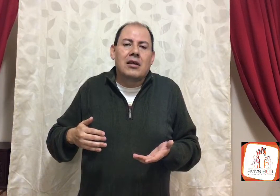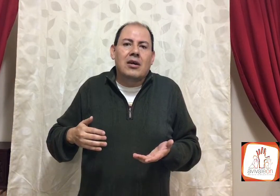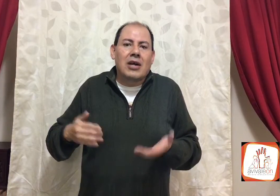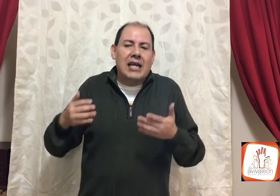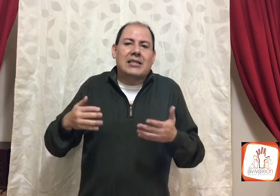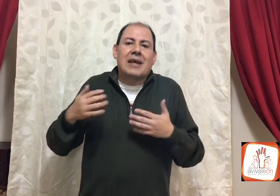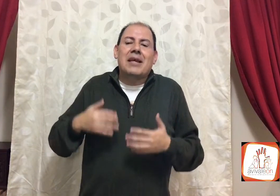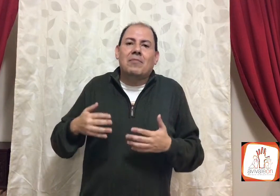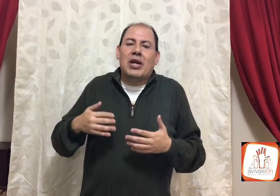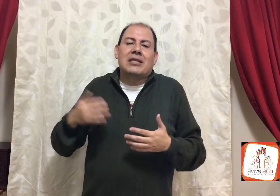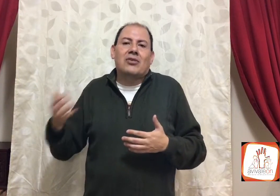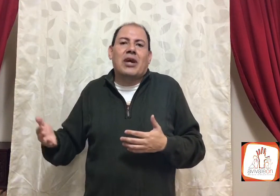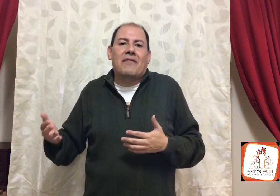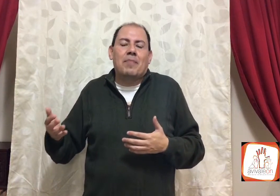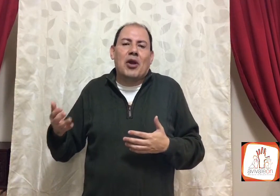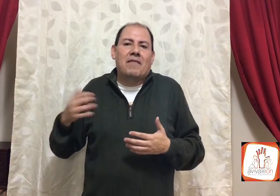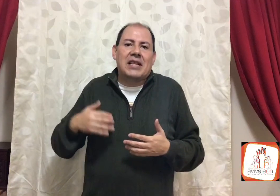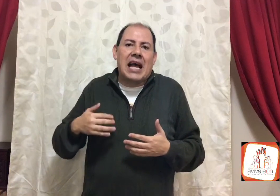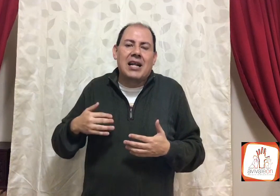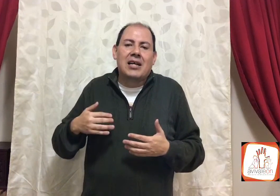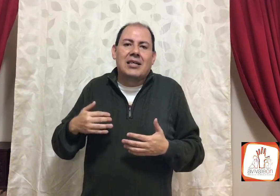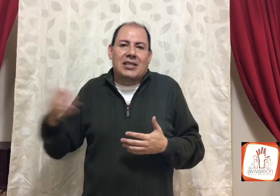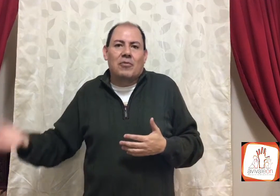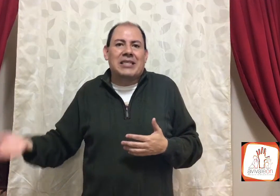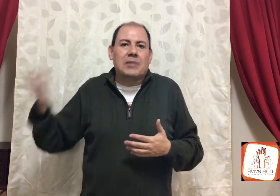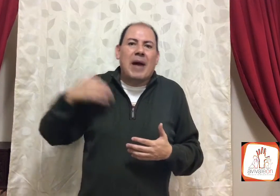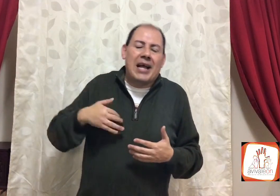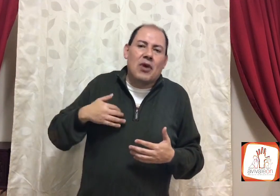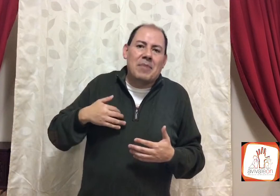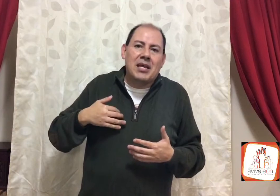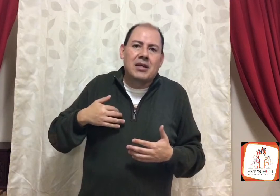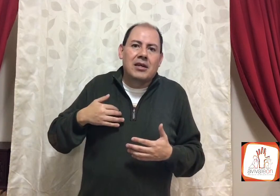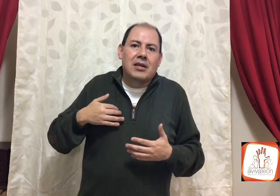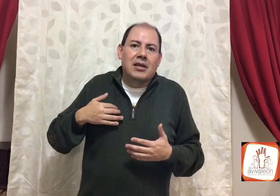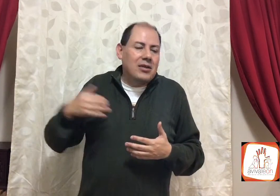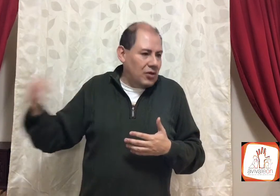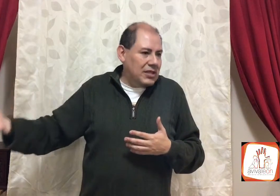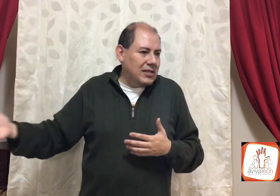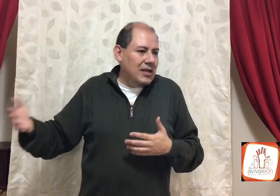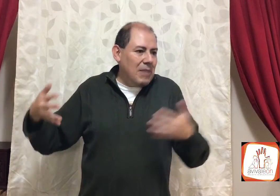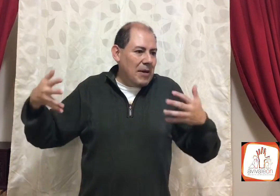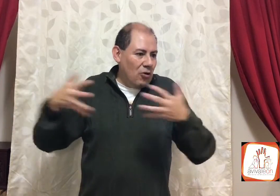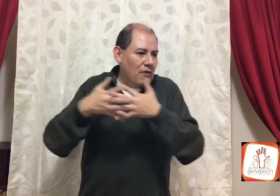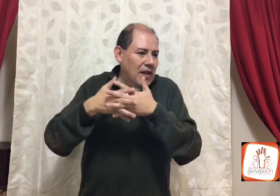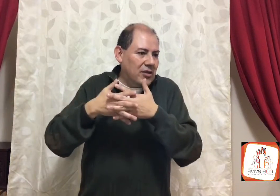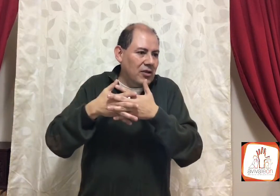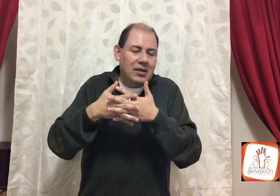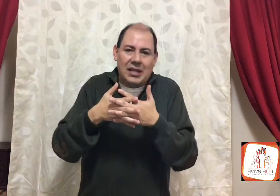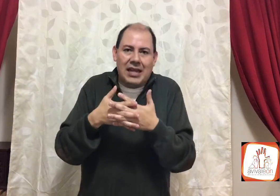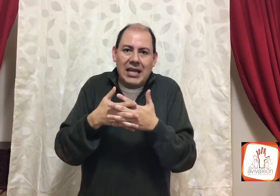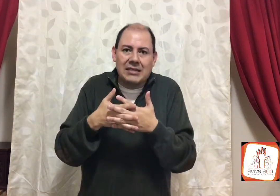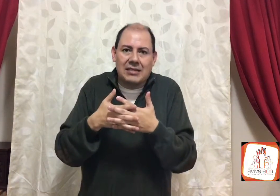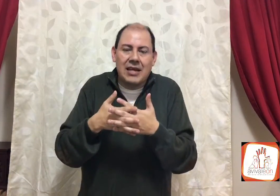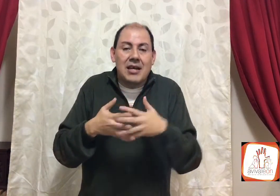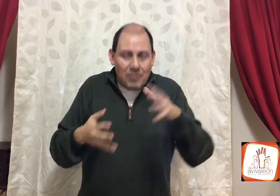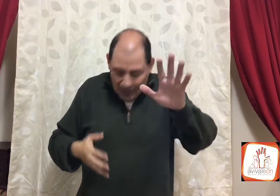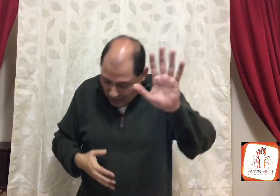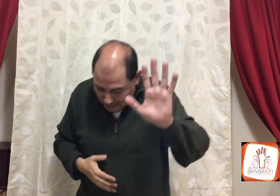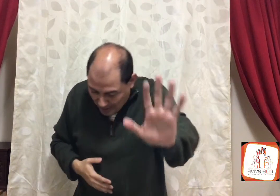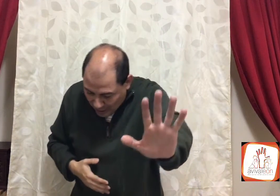ok, está bien, voy a ser tu jefe, pero al final, si tú me estás pagando a mí, entonces, va a haber un conflicto de intereses, bueno, me voy